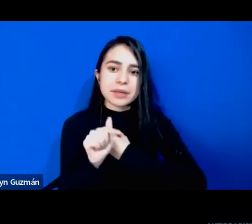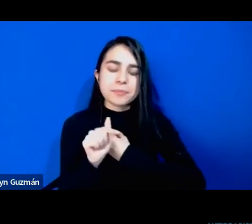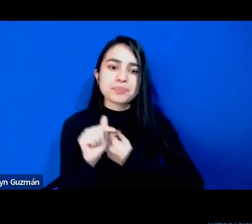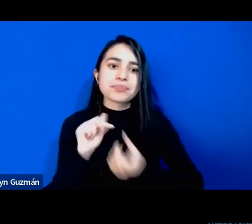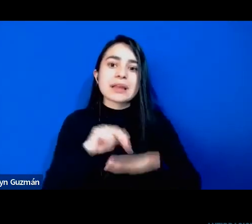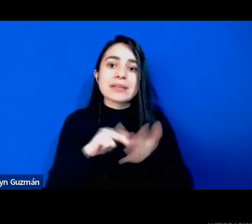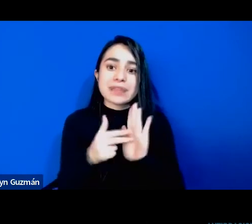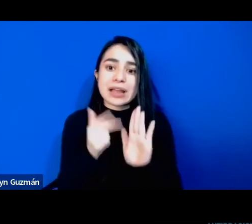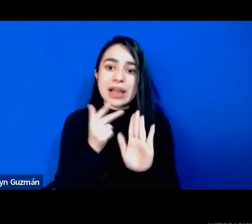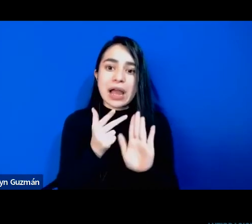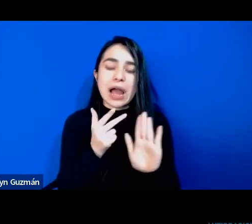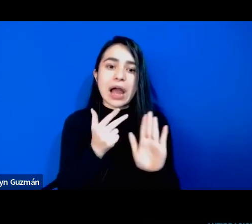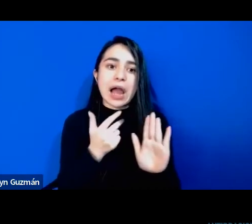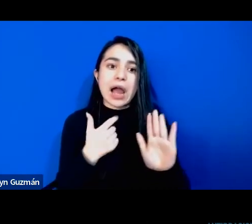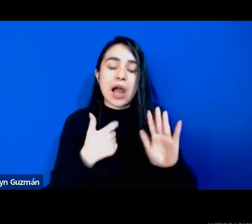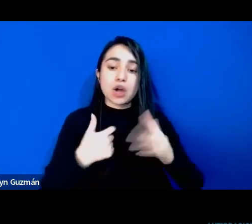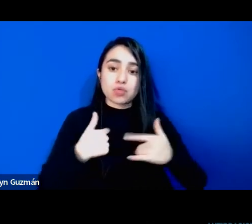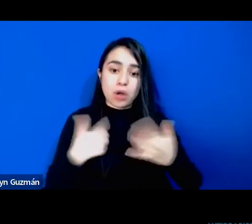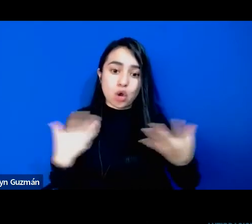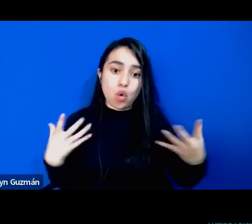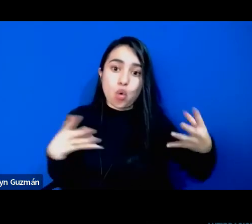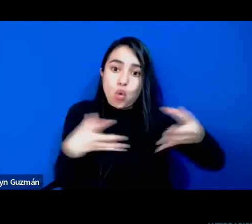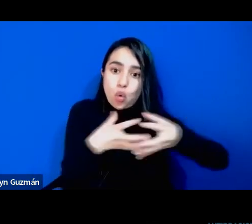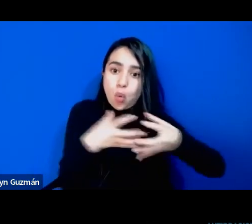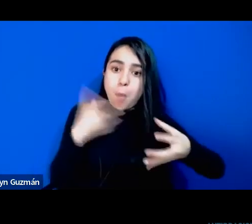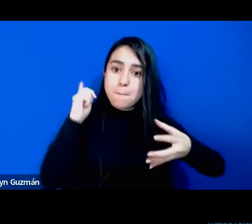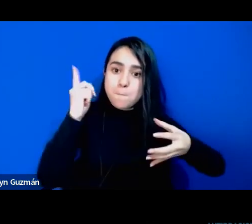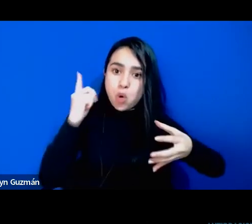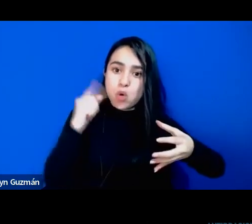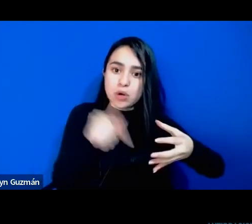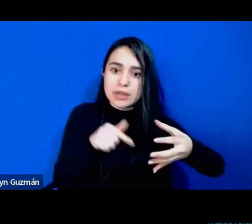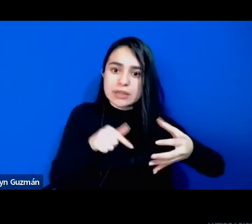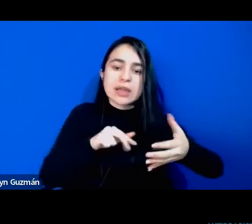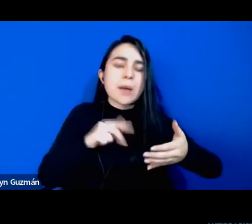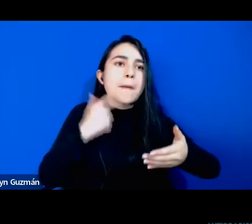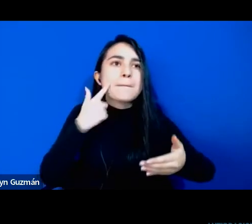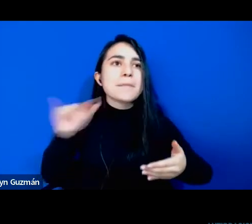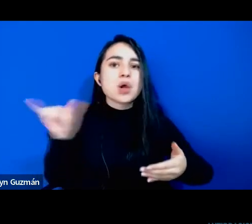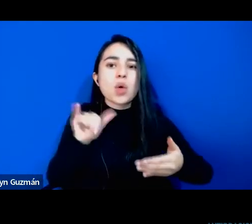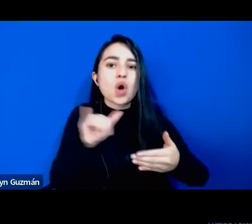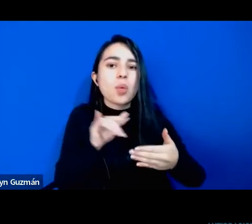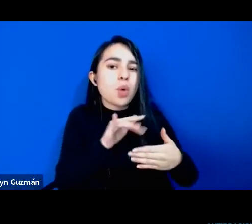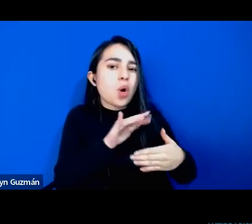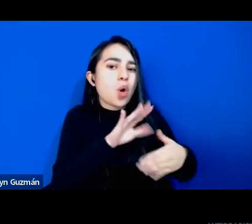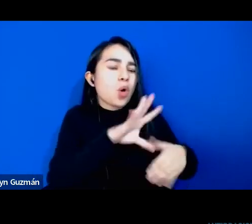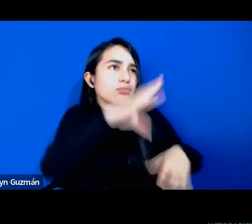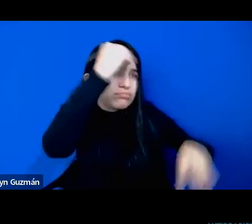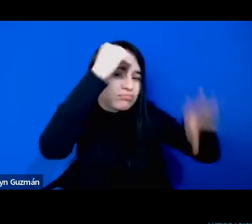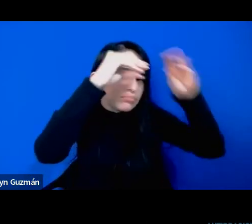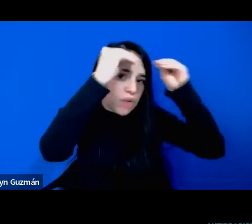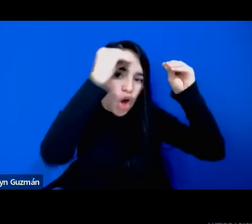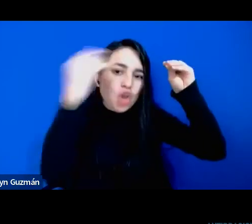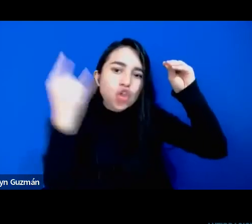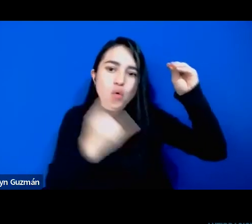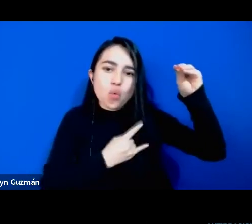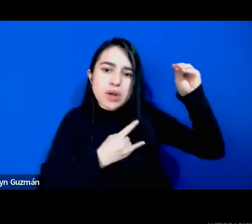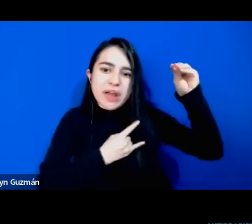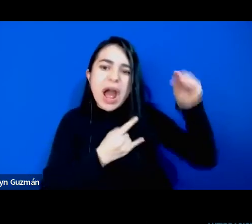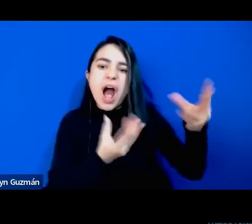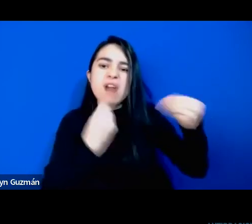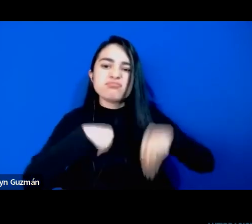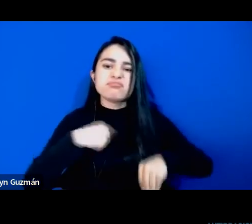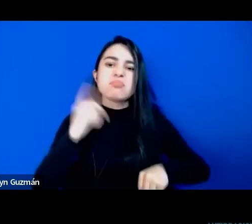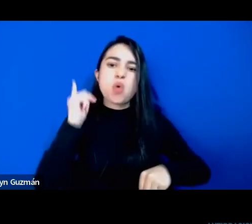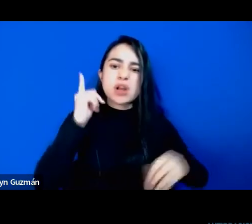habían tenido como agrupación política, como si fuera una cosa que se aprendiera en la universidad. Y pues no era ese el caso.